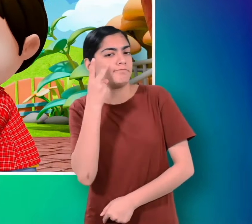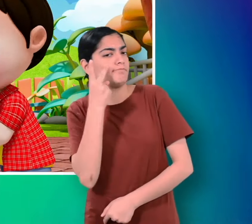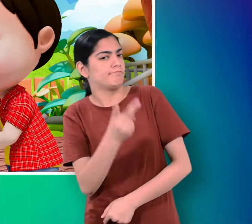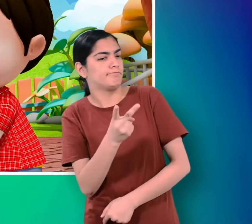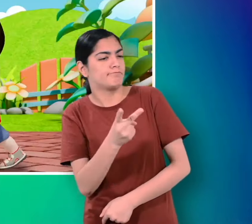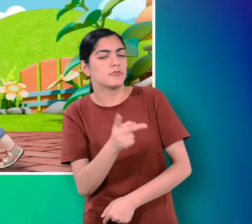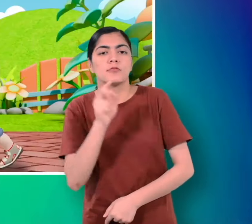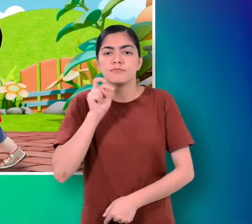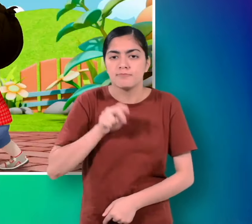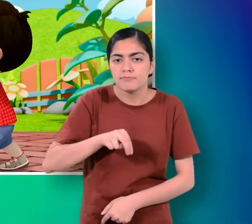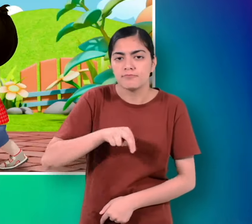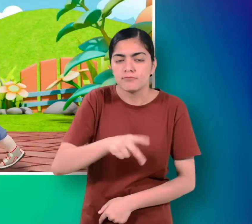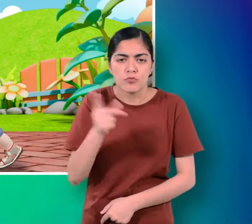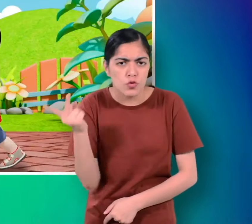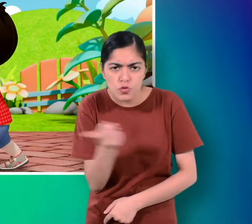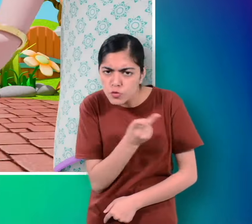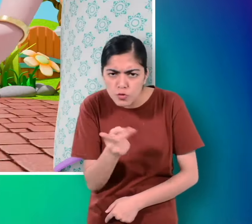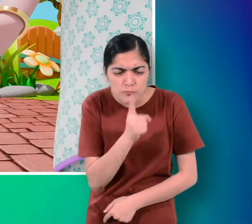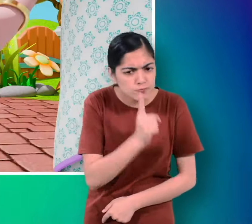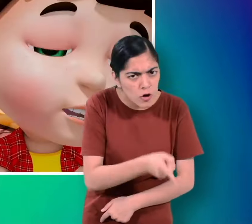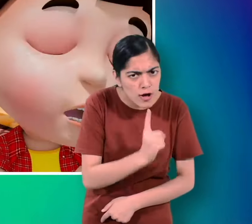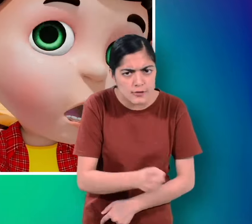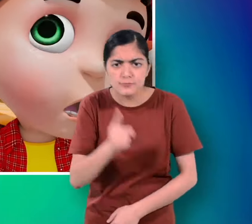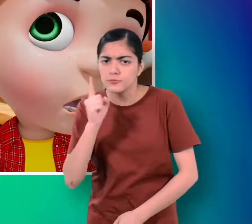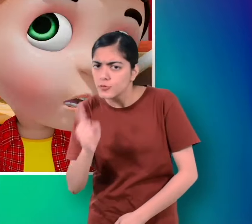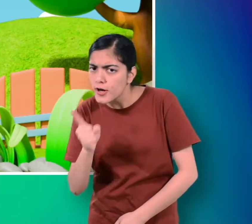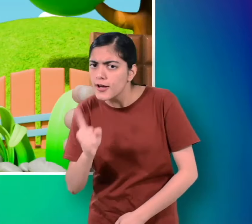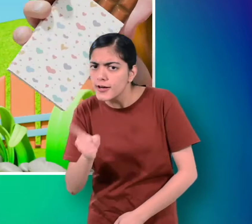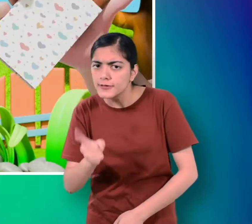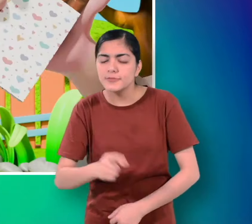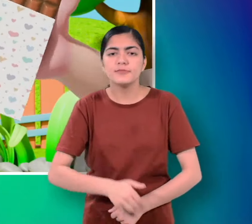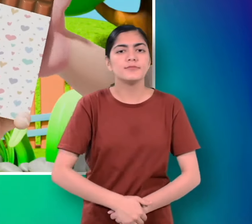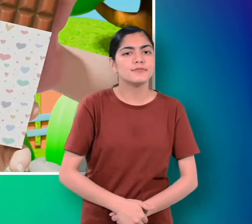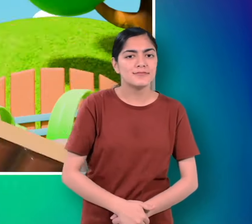जगड़ा संका नानी आए कोनो को फिर डाट लगाए